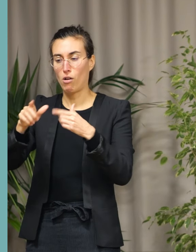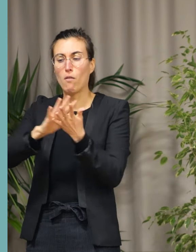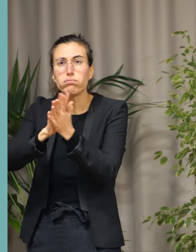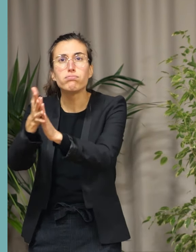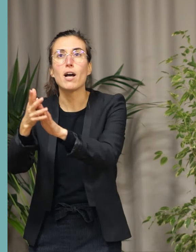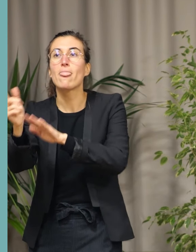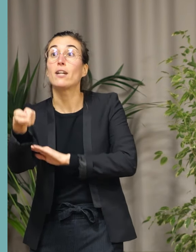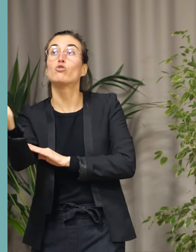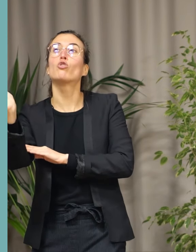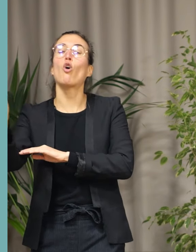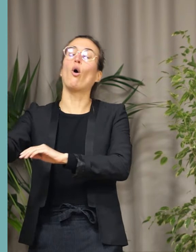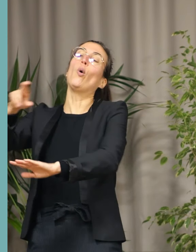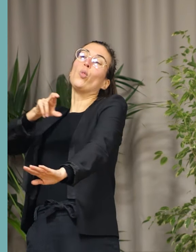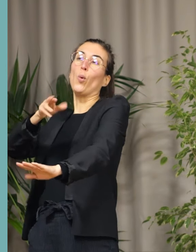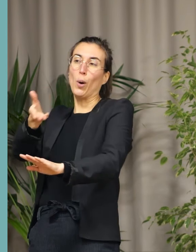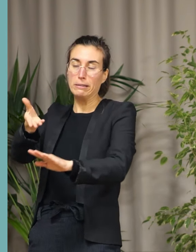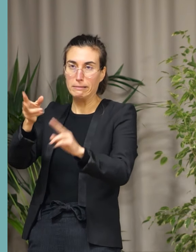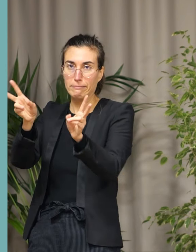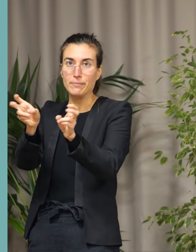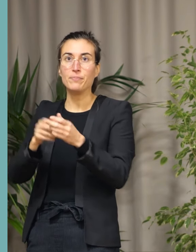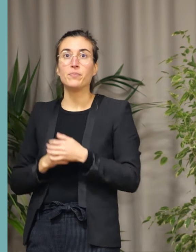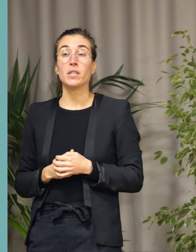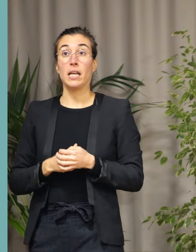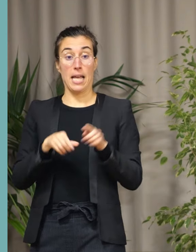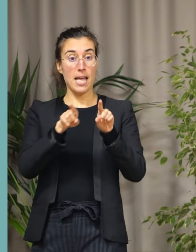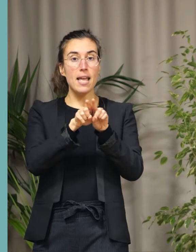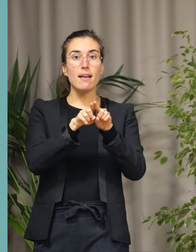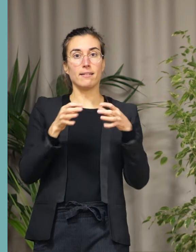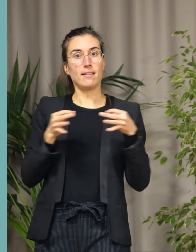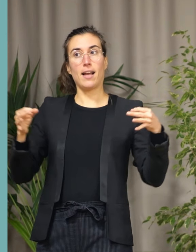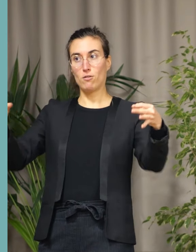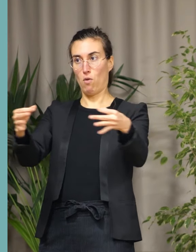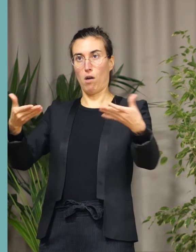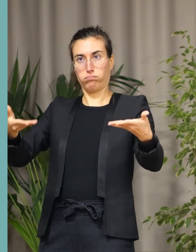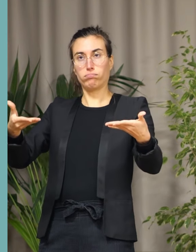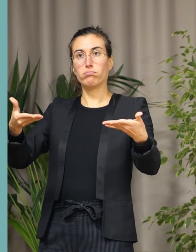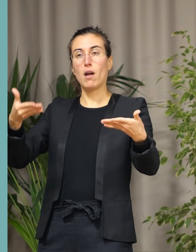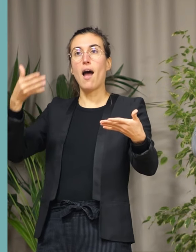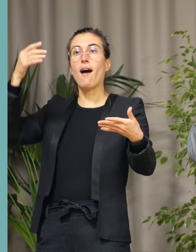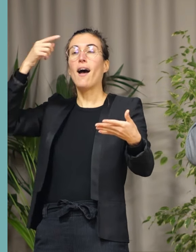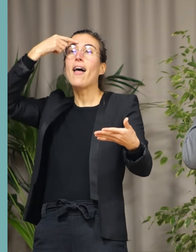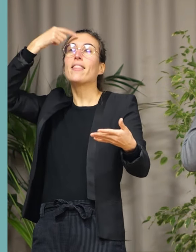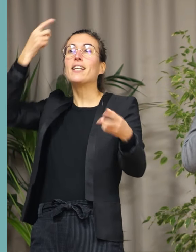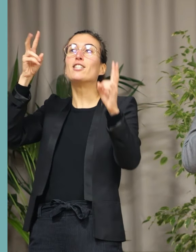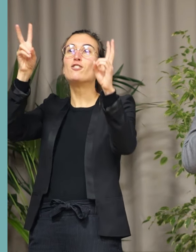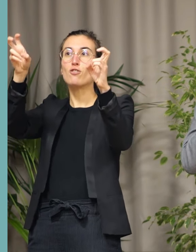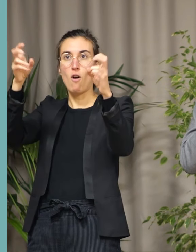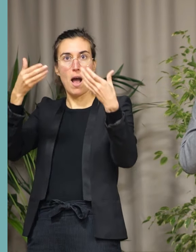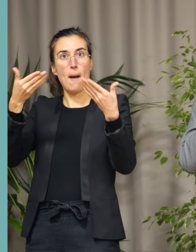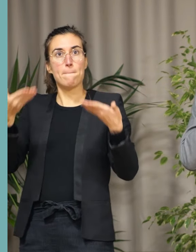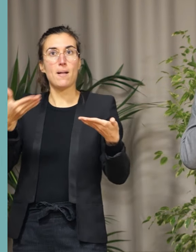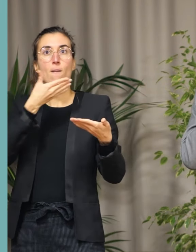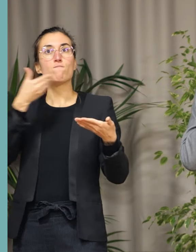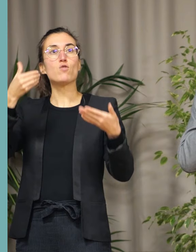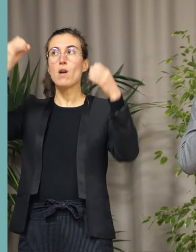le territoire intelligent qui, initié par l'agglombe, a permis le changement de la majorité de nos lanternes